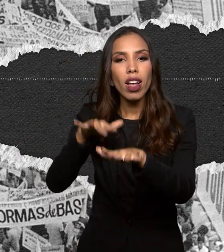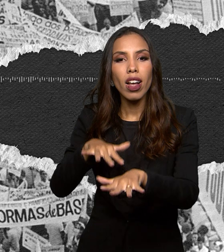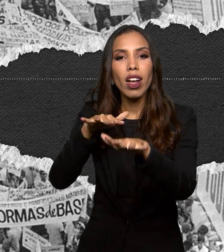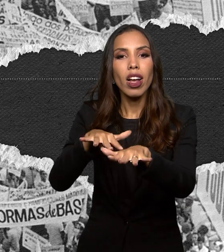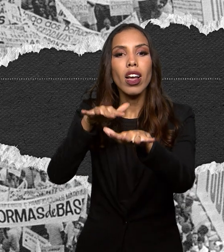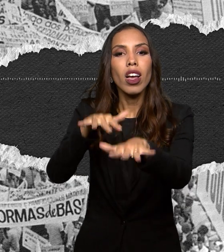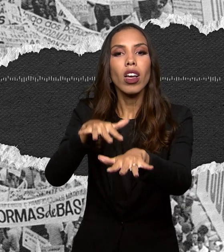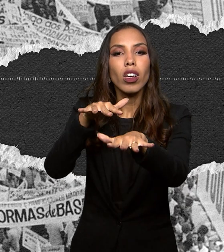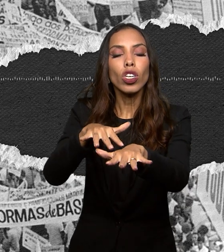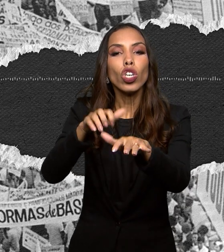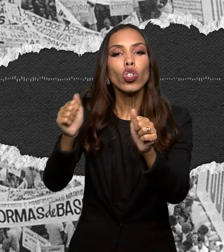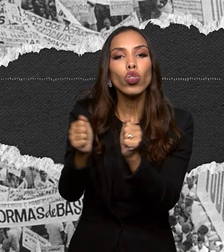Jango.